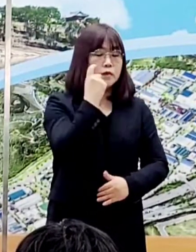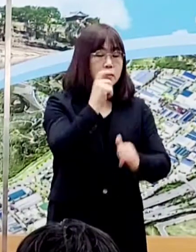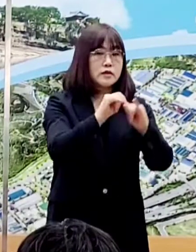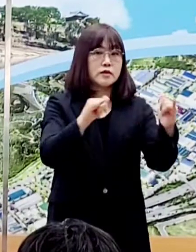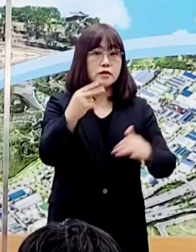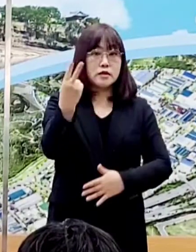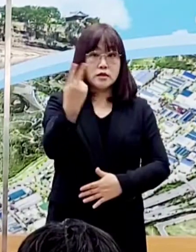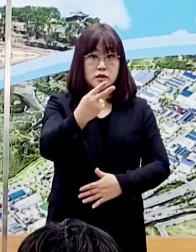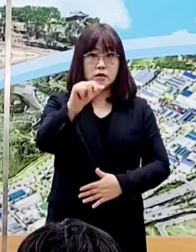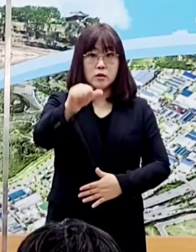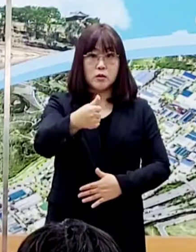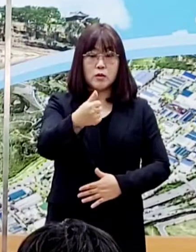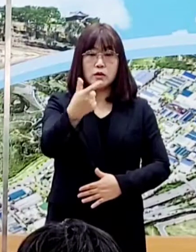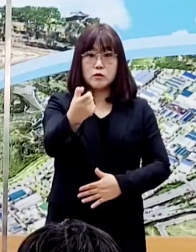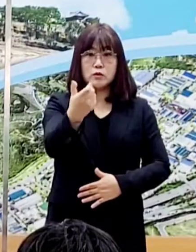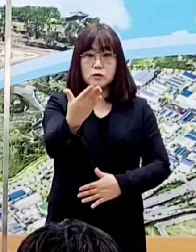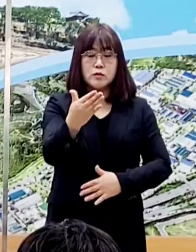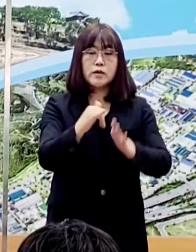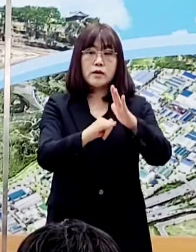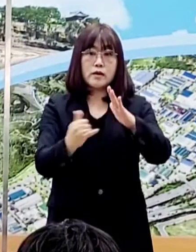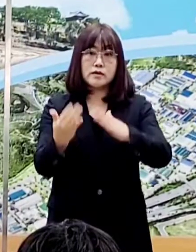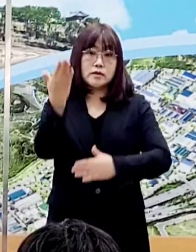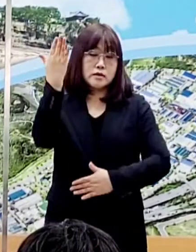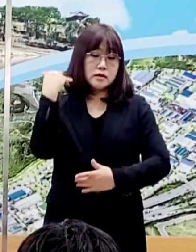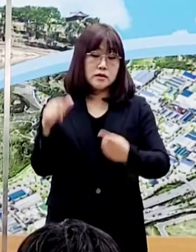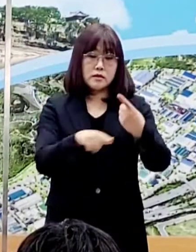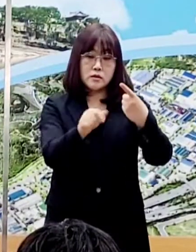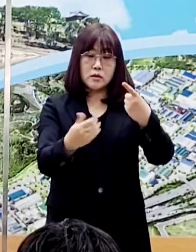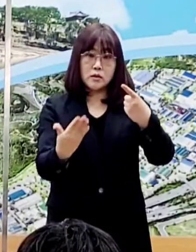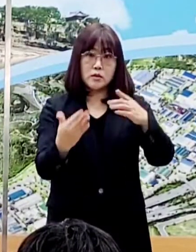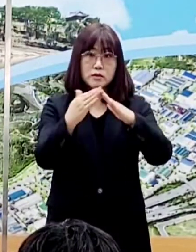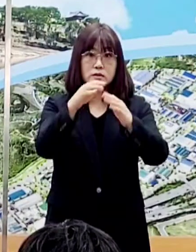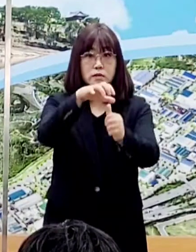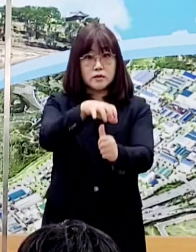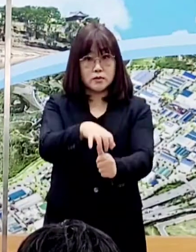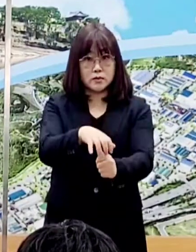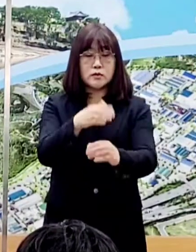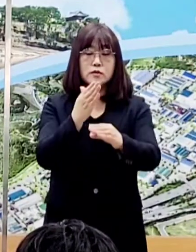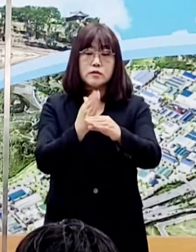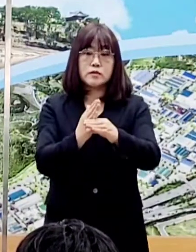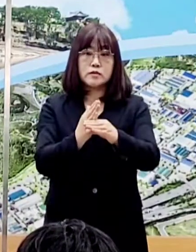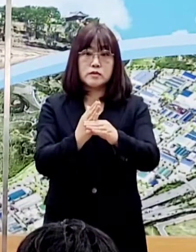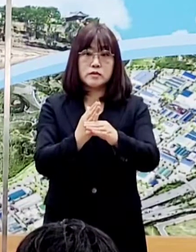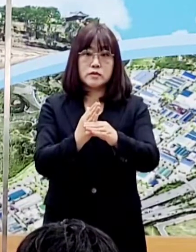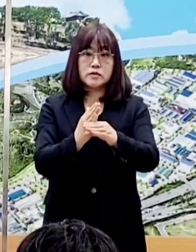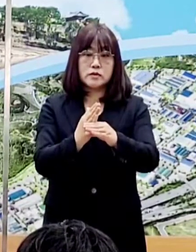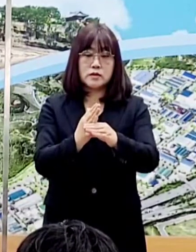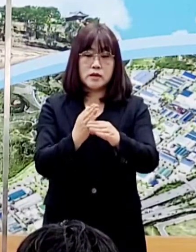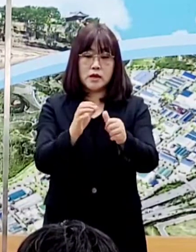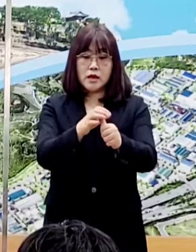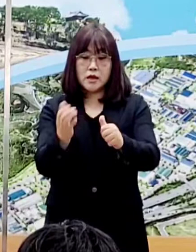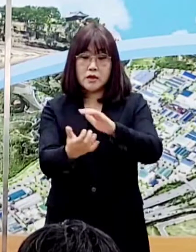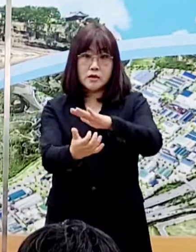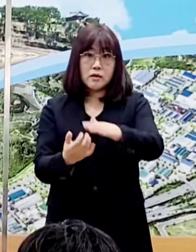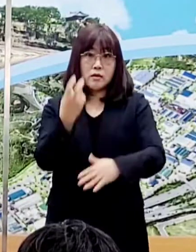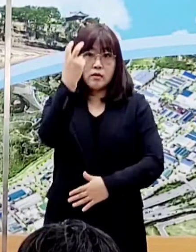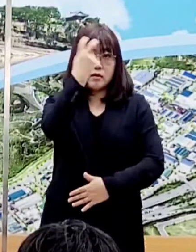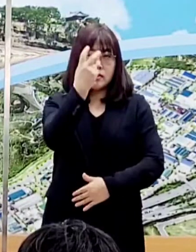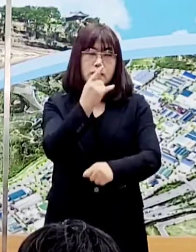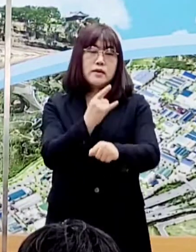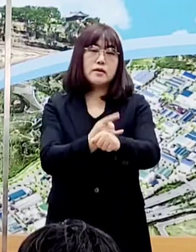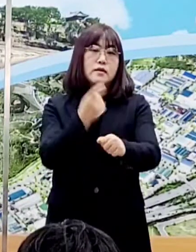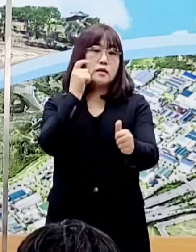2569번의 가족으로 지난 9일부터 자가격리 중이었으며, 격리 해제 전 검사에서